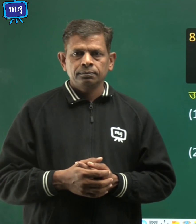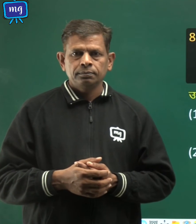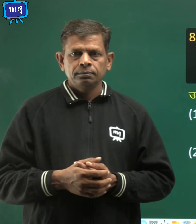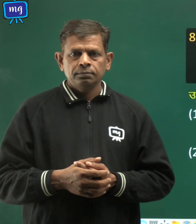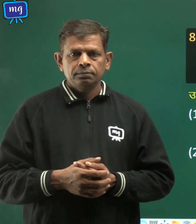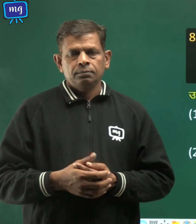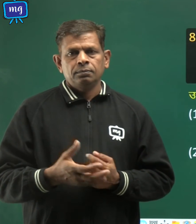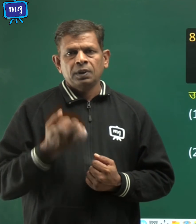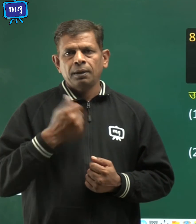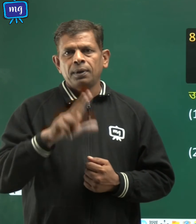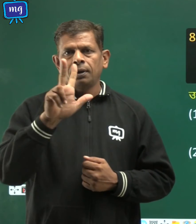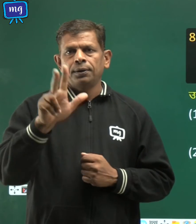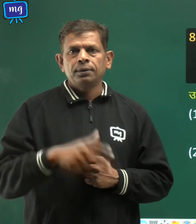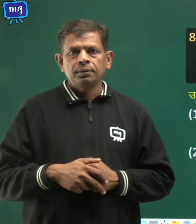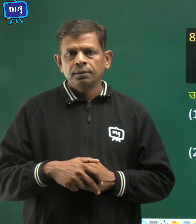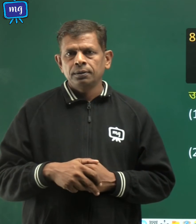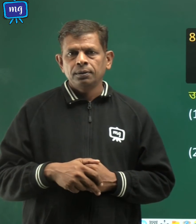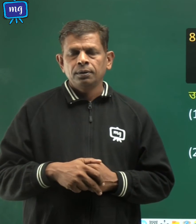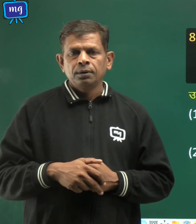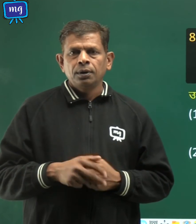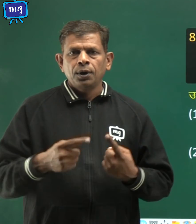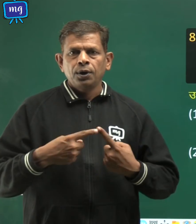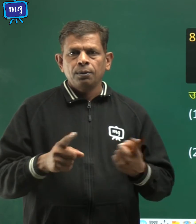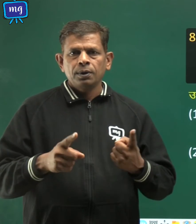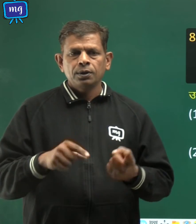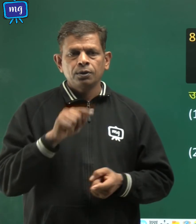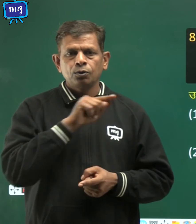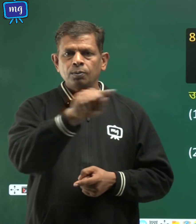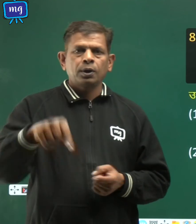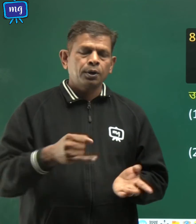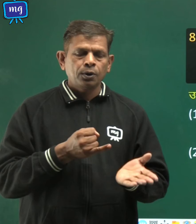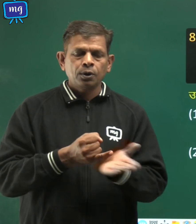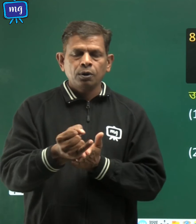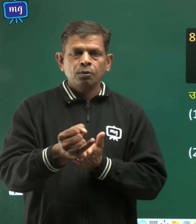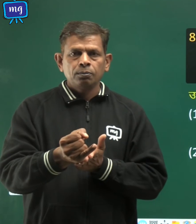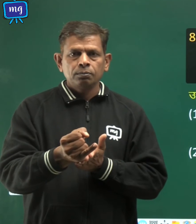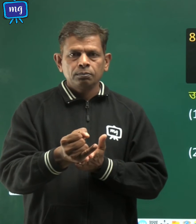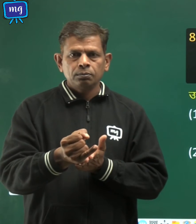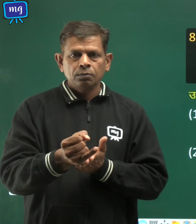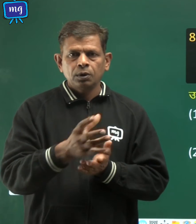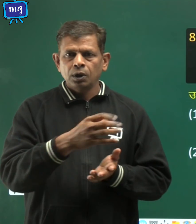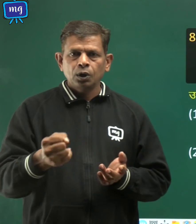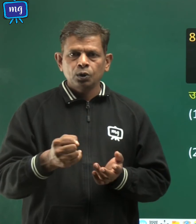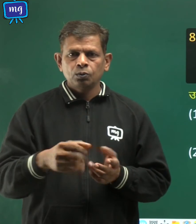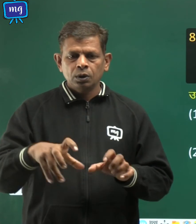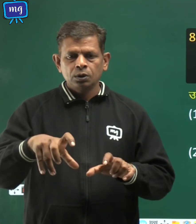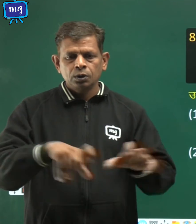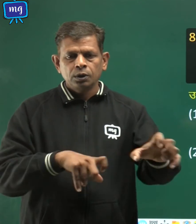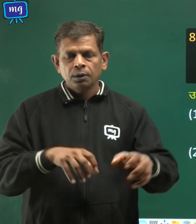नमबर आठ यदि आपके गाउं अथ्वा शहर